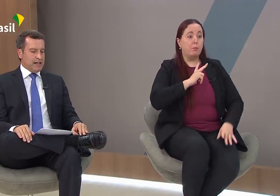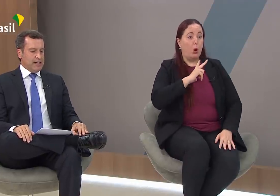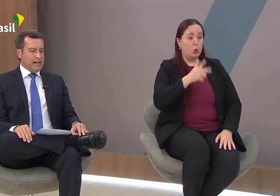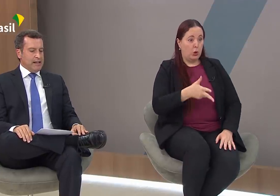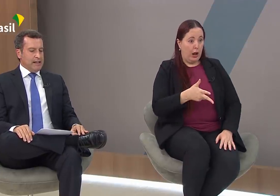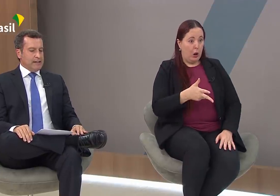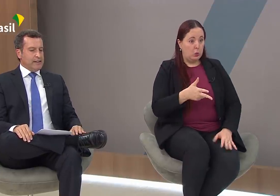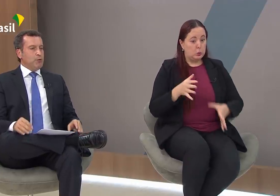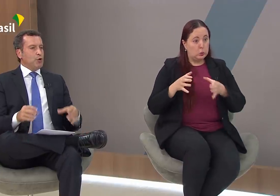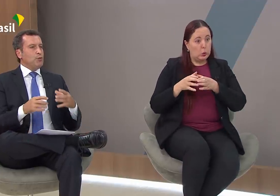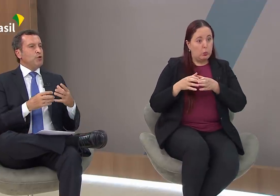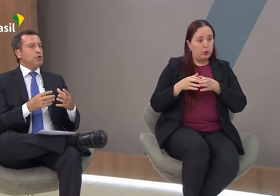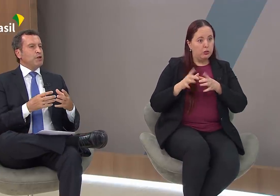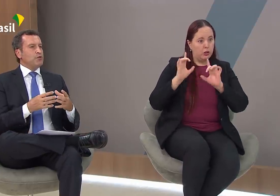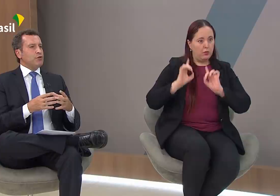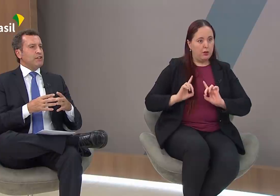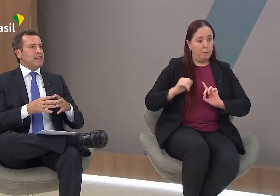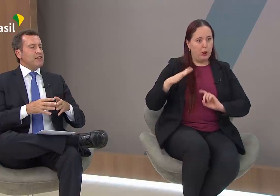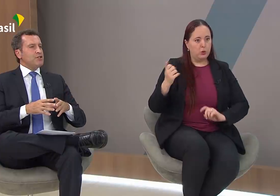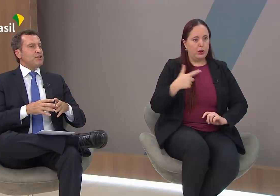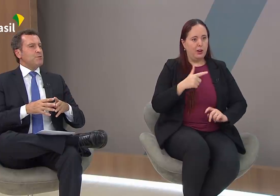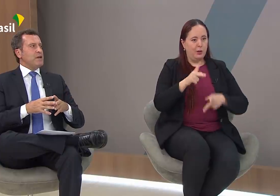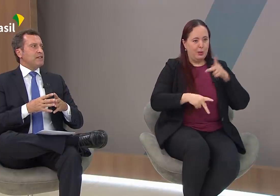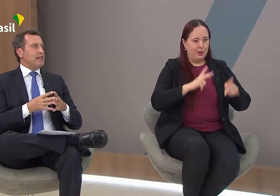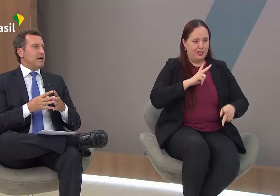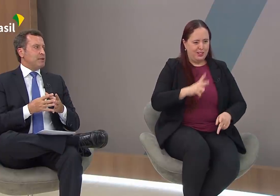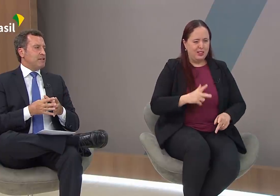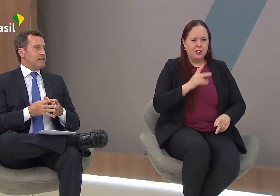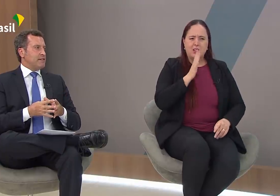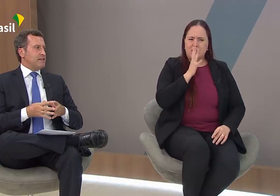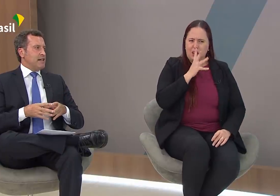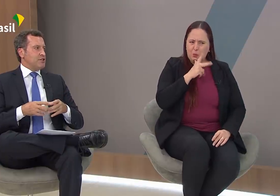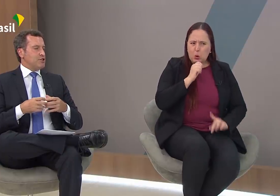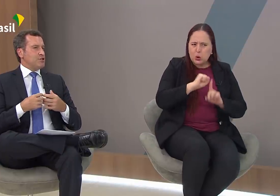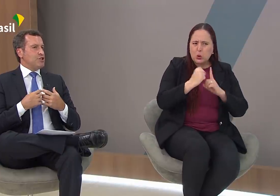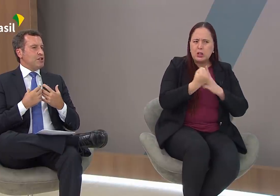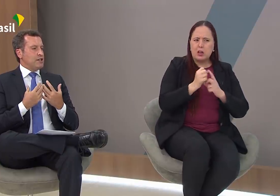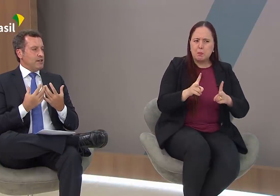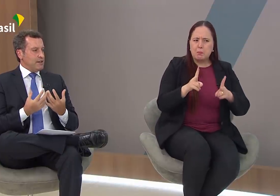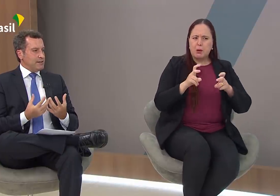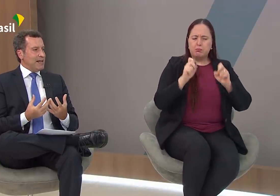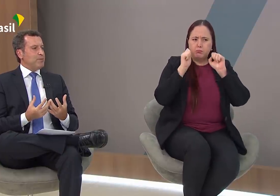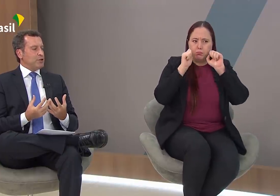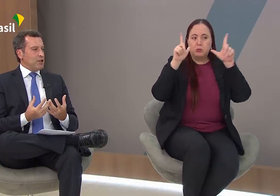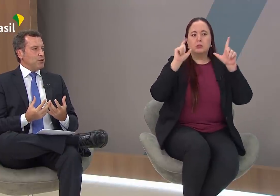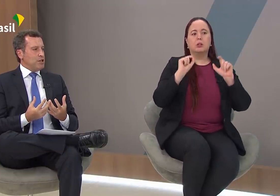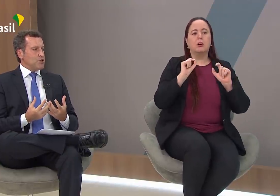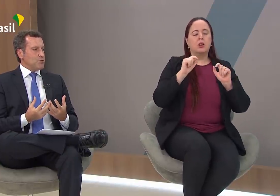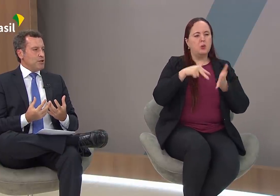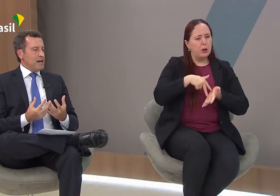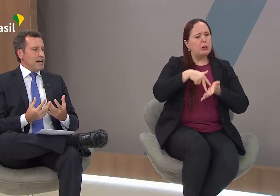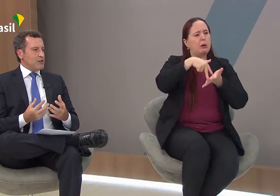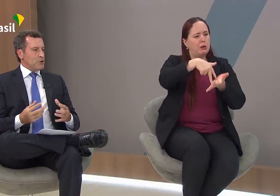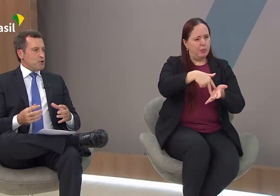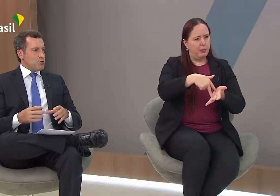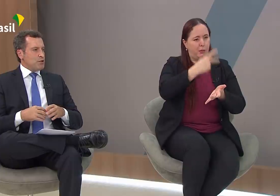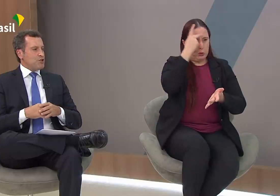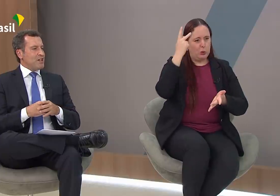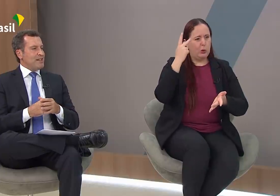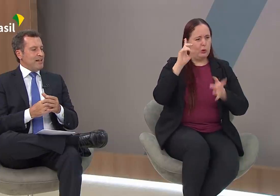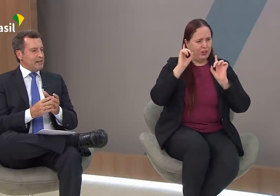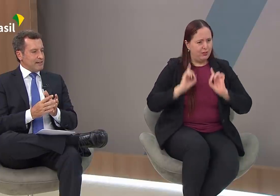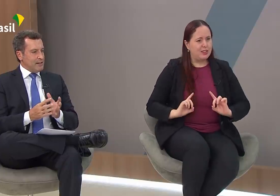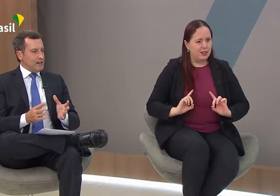considerar. Demorou muito para a sociedade despertar para a necessidade de dar protagonismo a essas